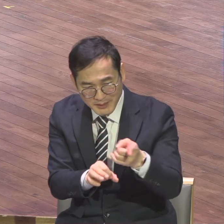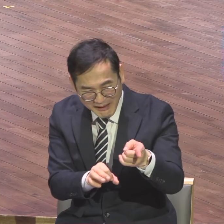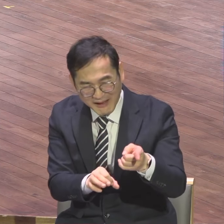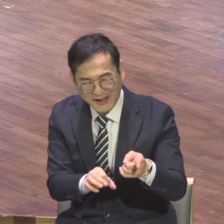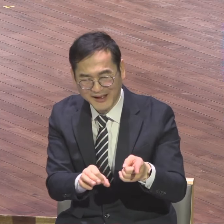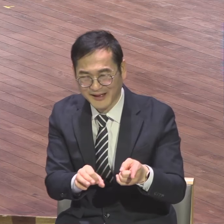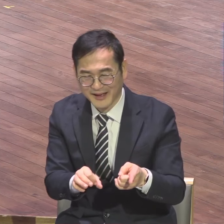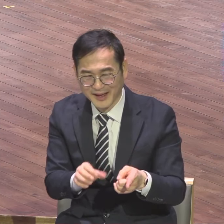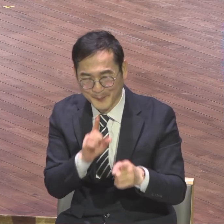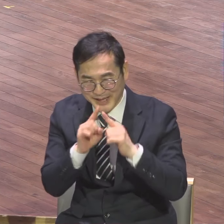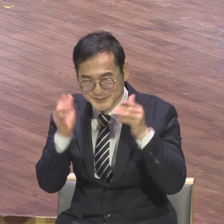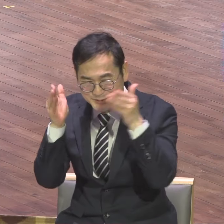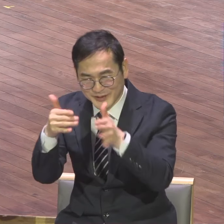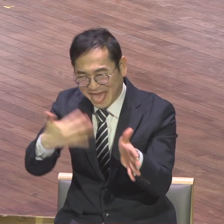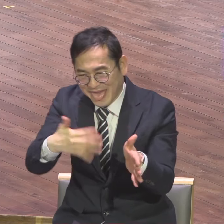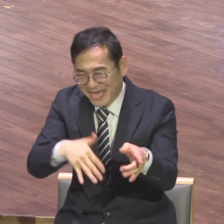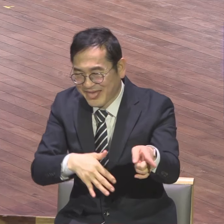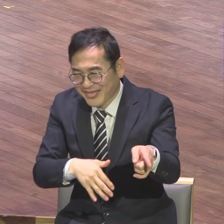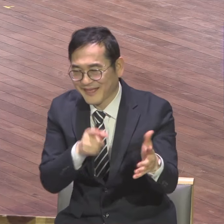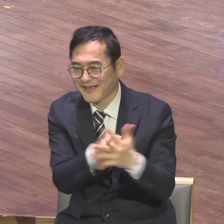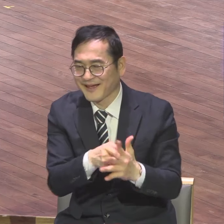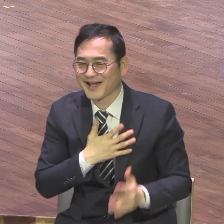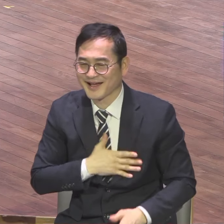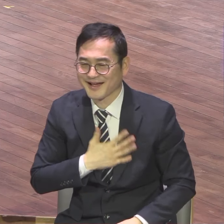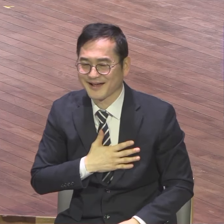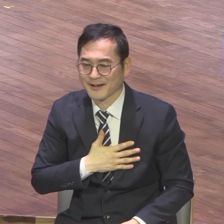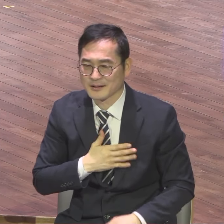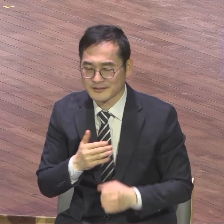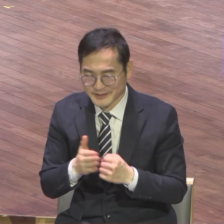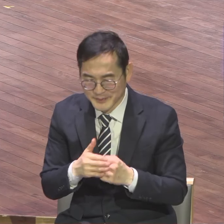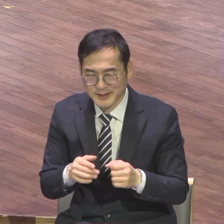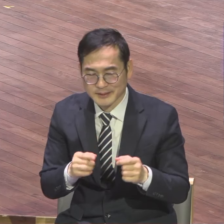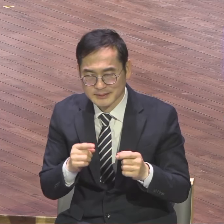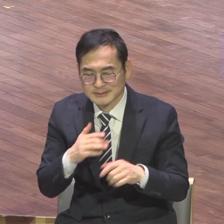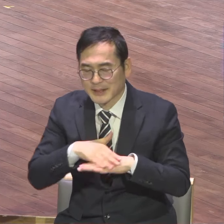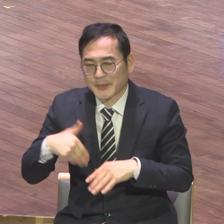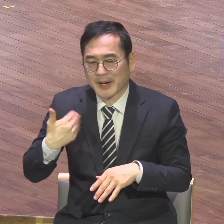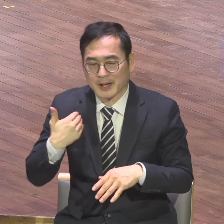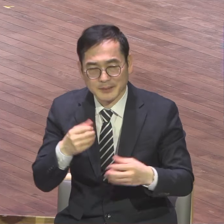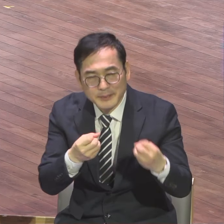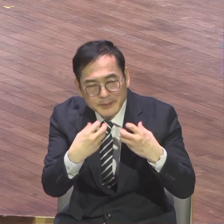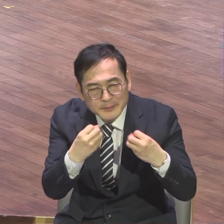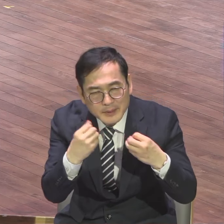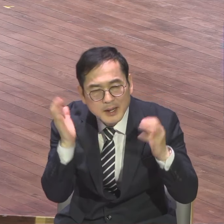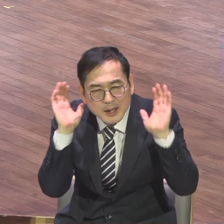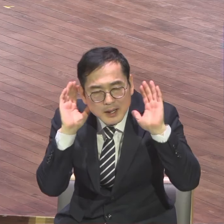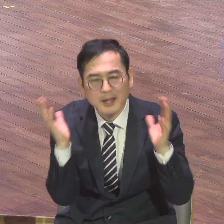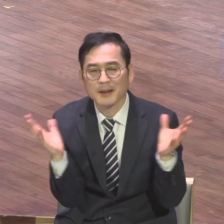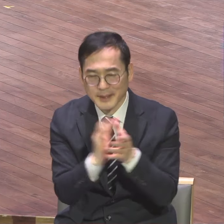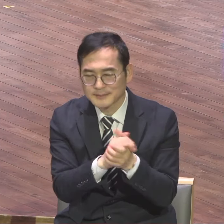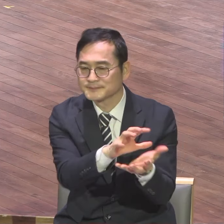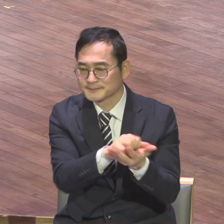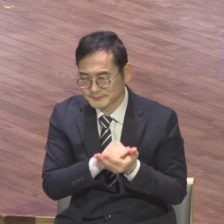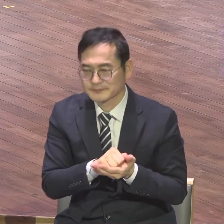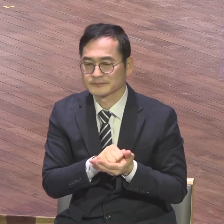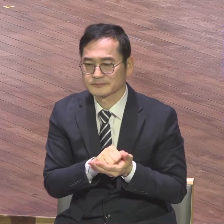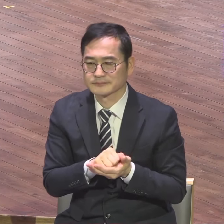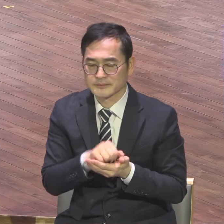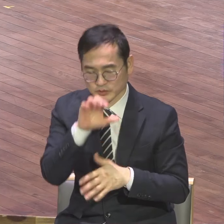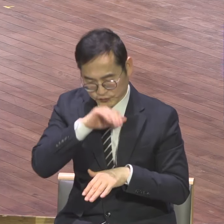오늘 본문에 보니까 예수님께 제사들을 부르신 이유가 함께 있게 하시고 또 전도도 그랬어요 첫째가 훈련입니다 함께